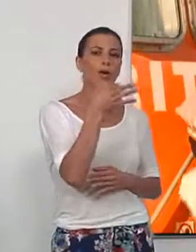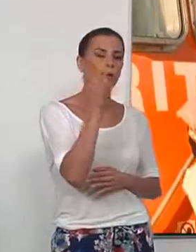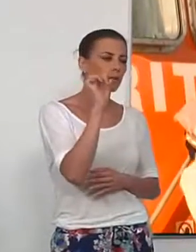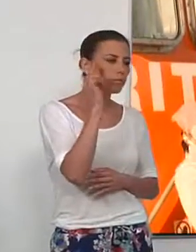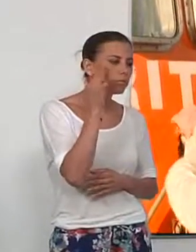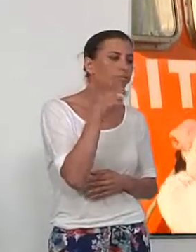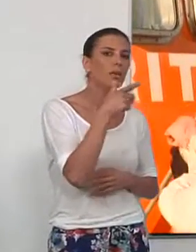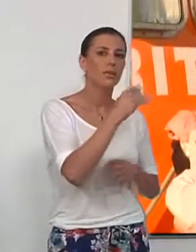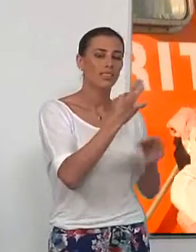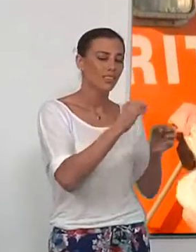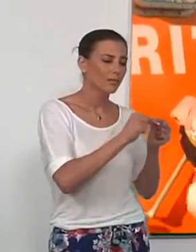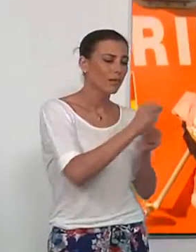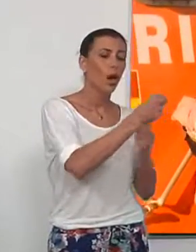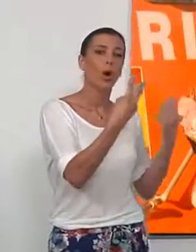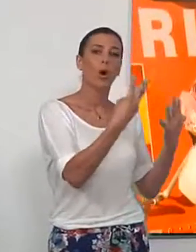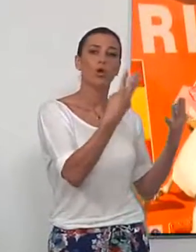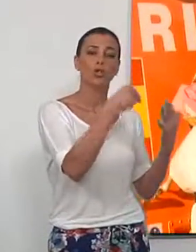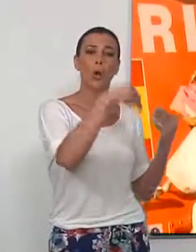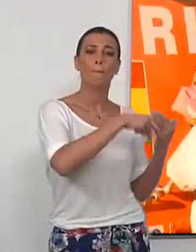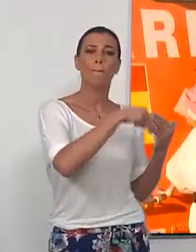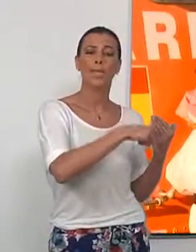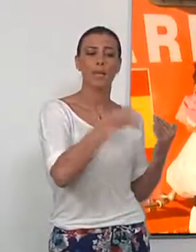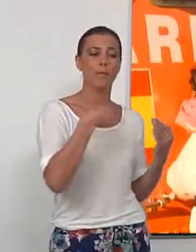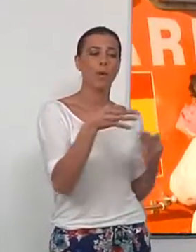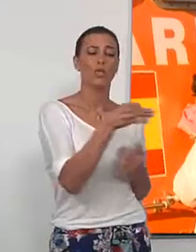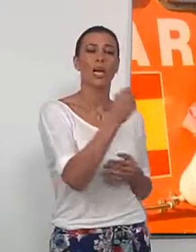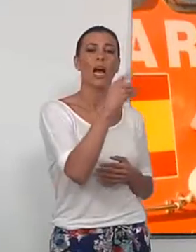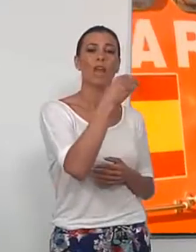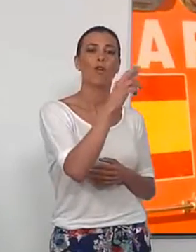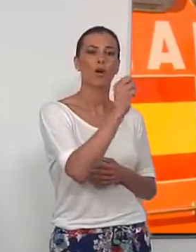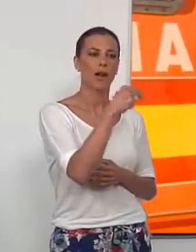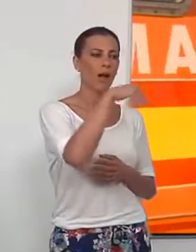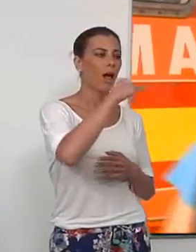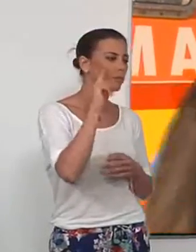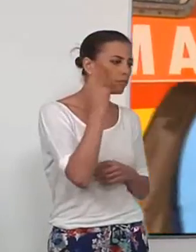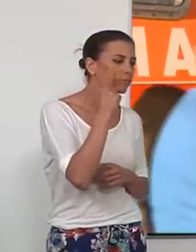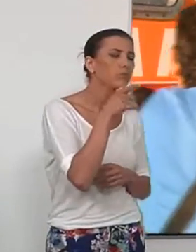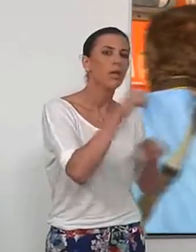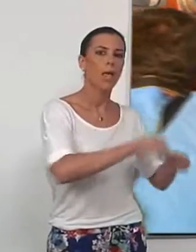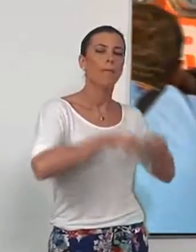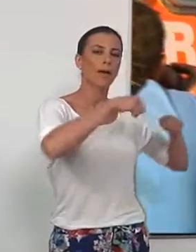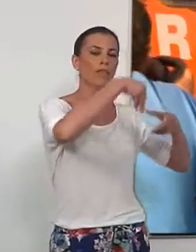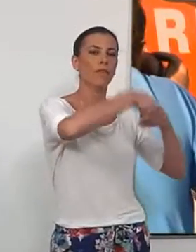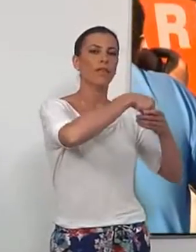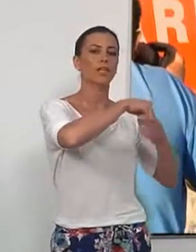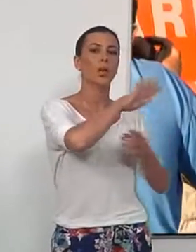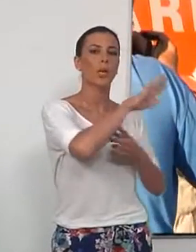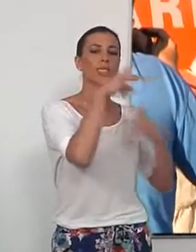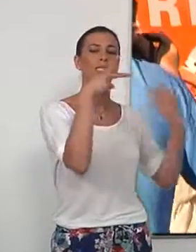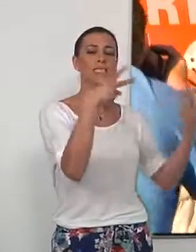a unas 8 millas de la isla de Alborán una embarcación ocupada con 47 inmigrantes subsaharianos,